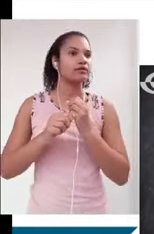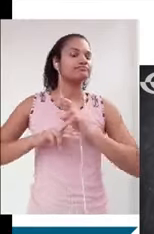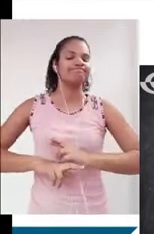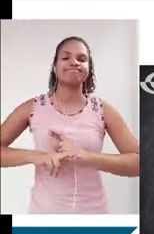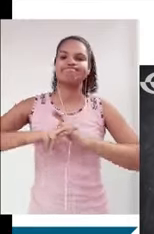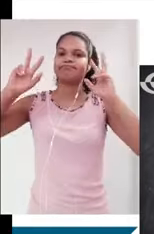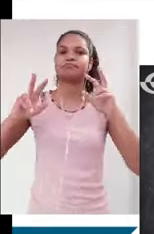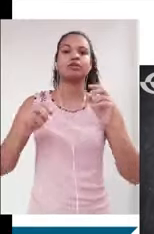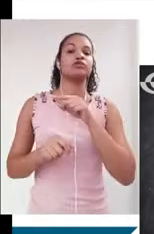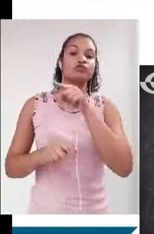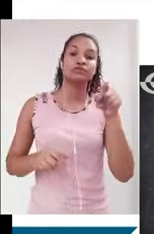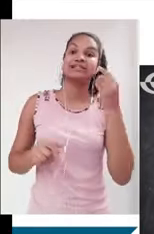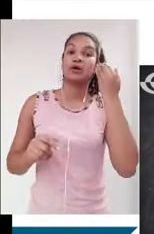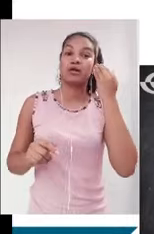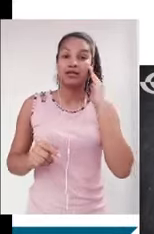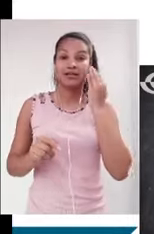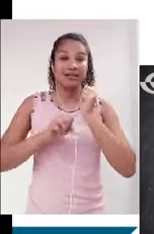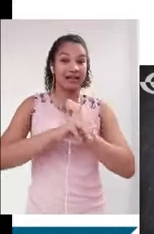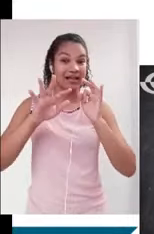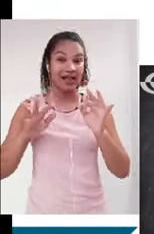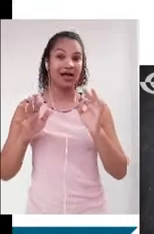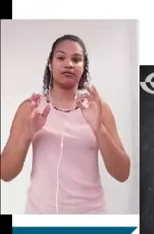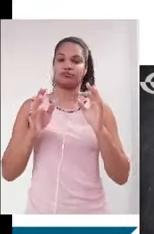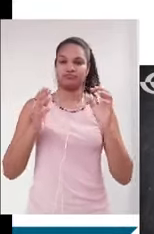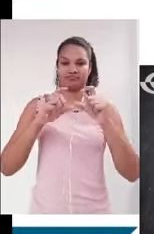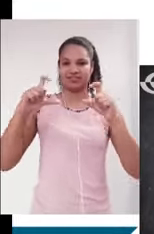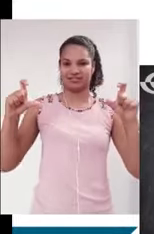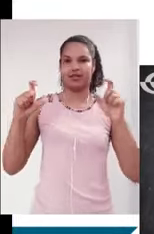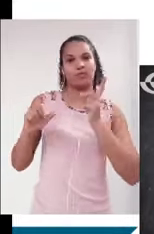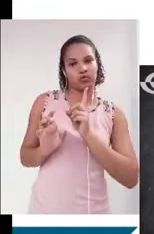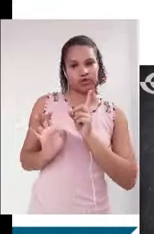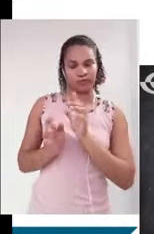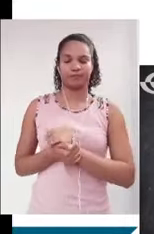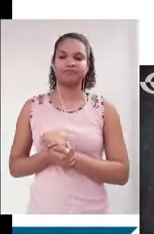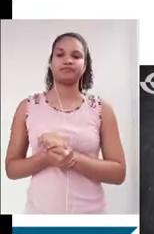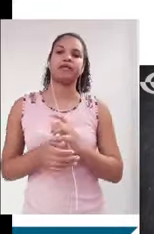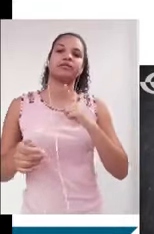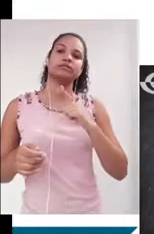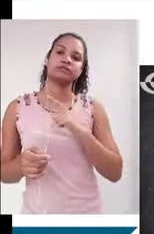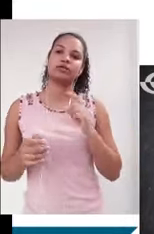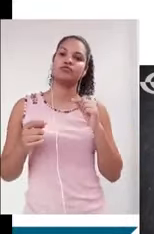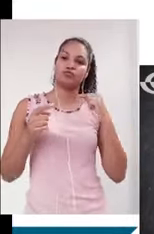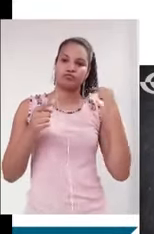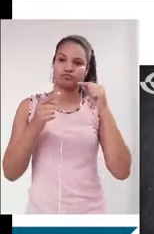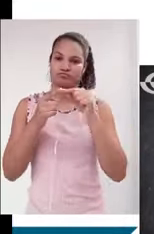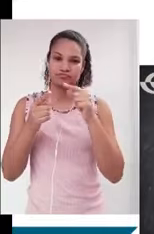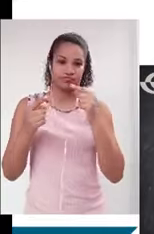entre você compreender a interpretação ou não. Tem dois conceitos muito importantes dentro da compreensão da dissertação, da construção de